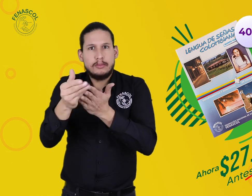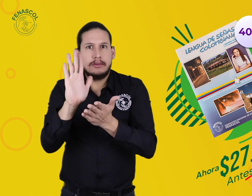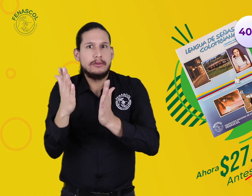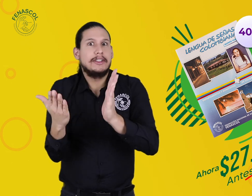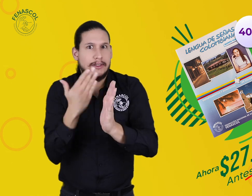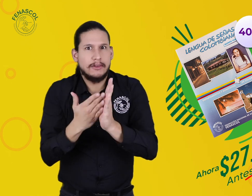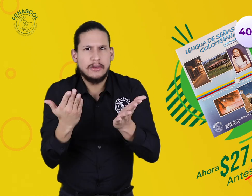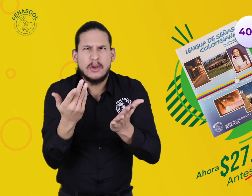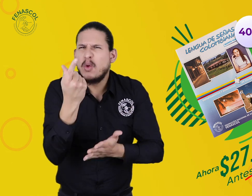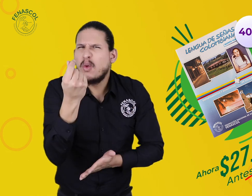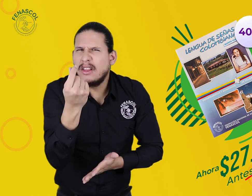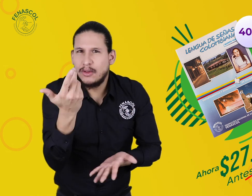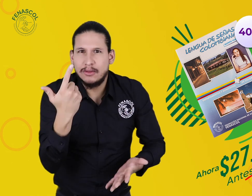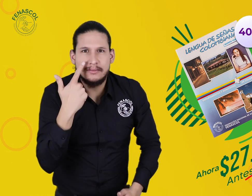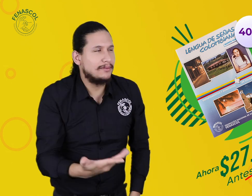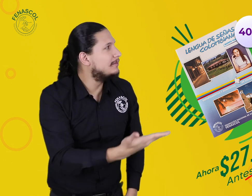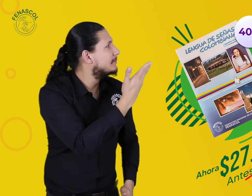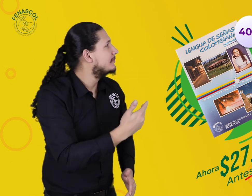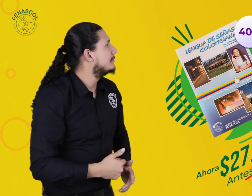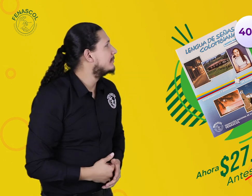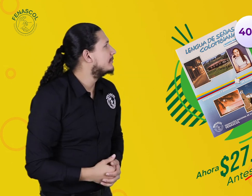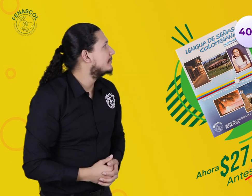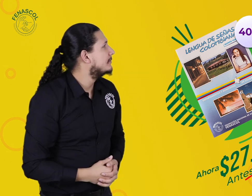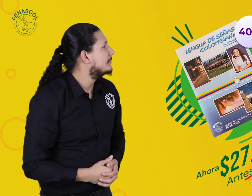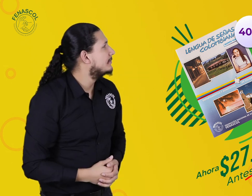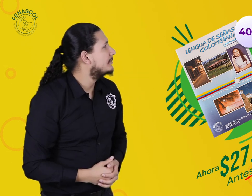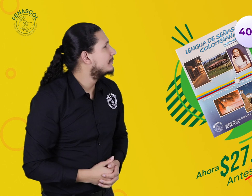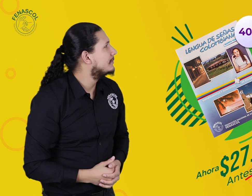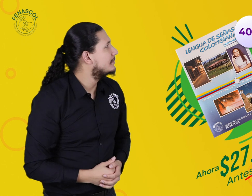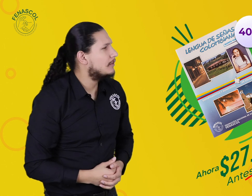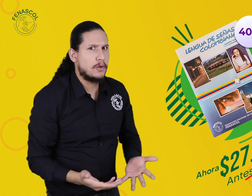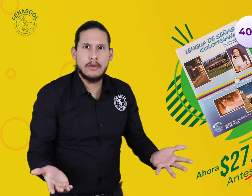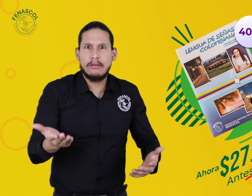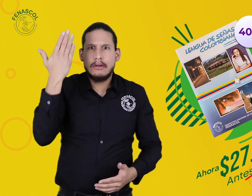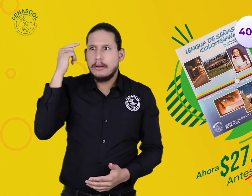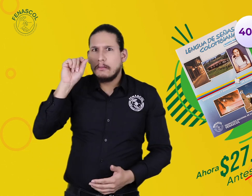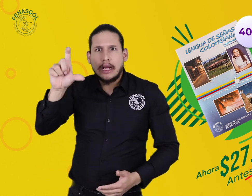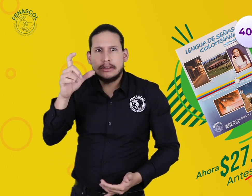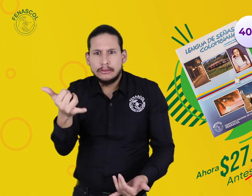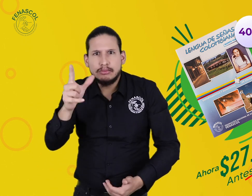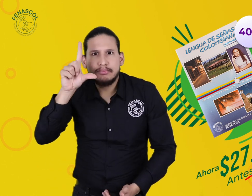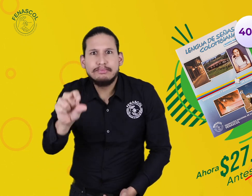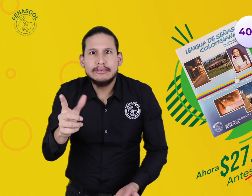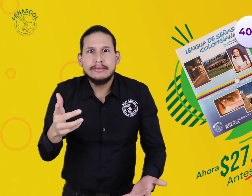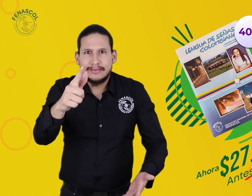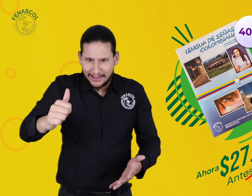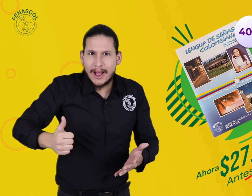$27,960. Antes estaba en $46,600. Sí, ahora $27